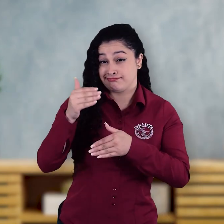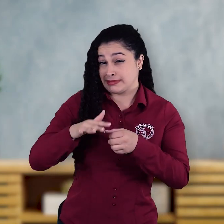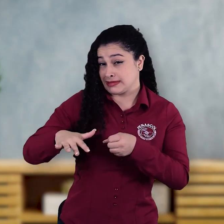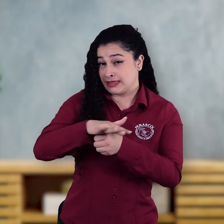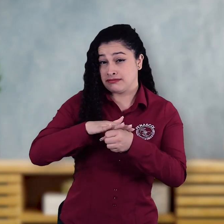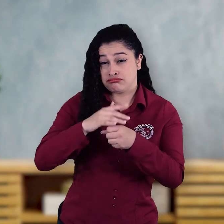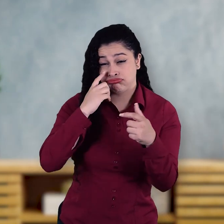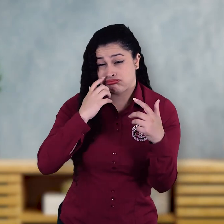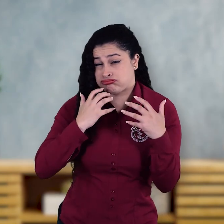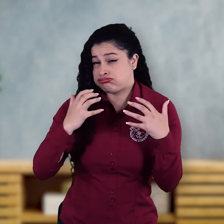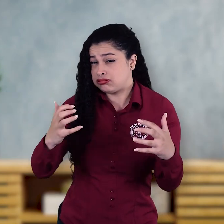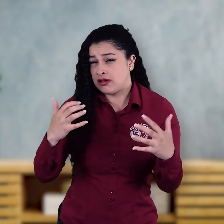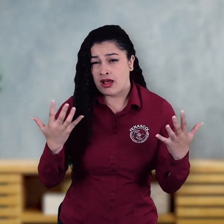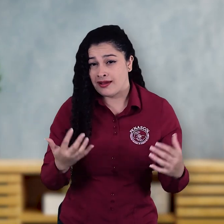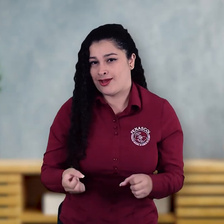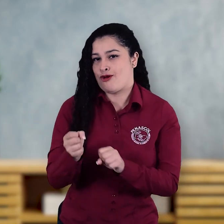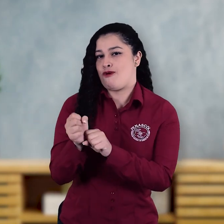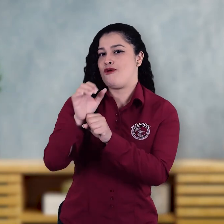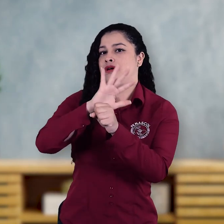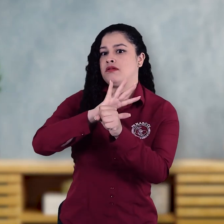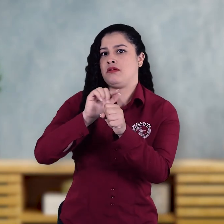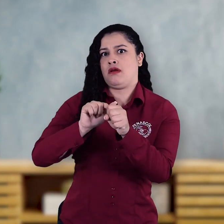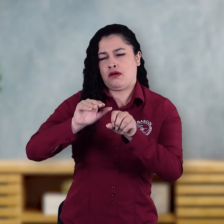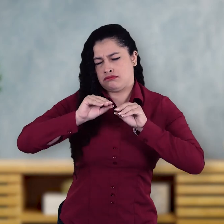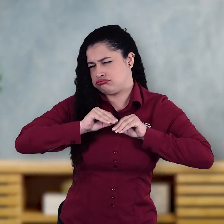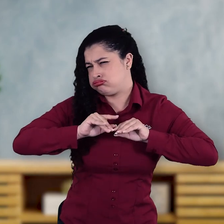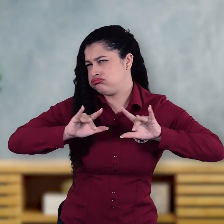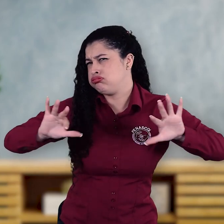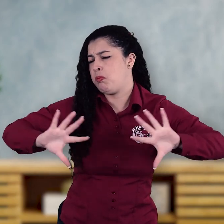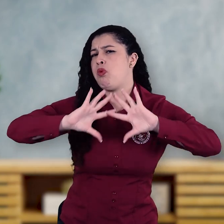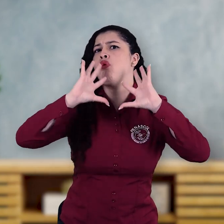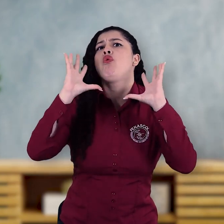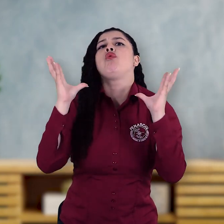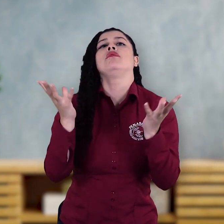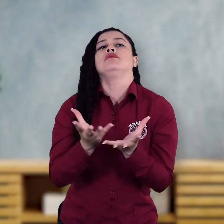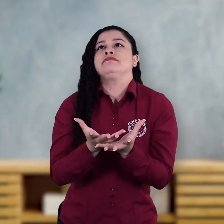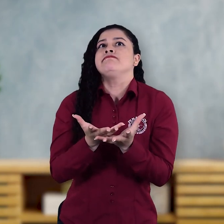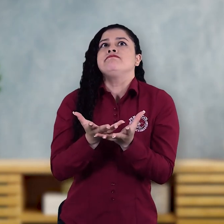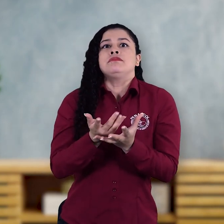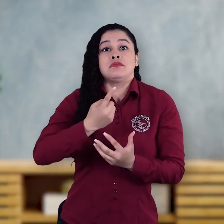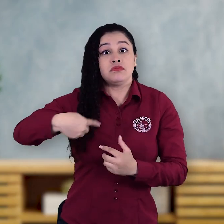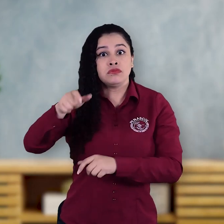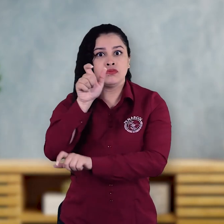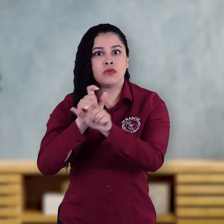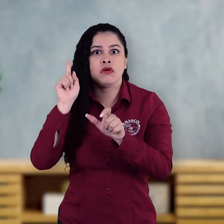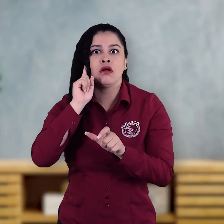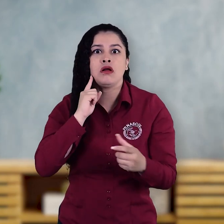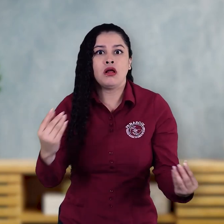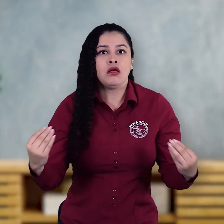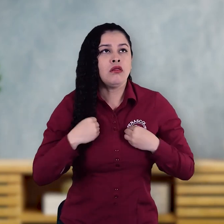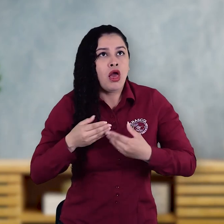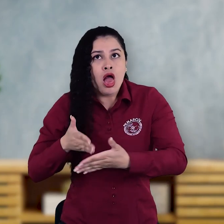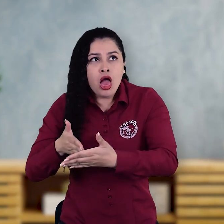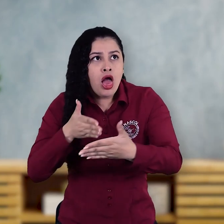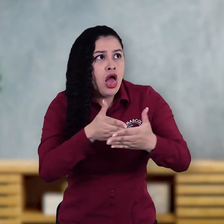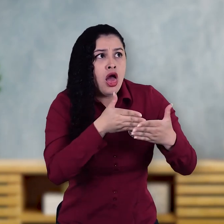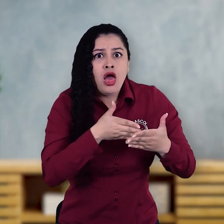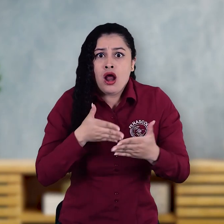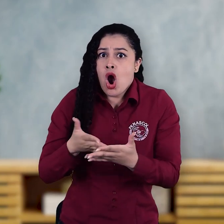Uy, recordamos cuando inició el estado de emergencia por el COVID a nivel mundial, trayendo consigo para las personas sordas barreras